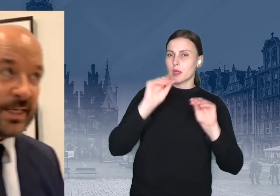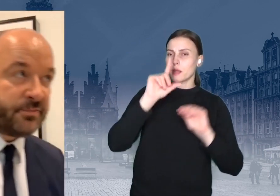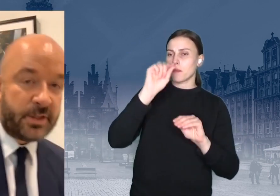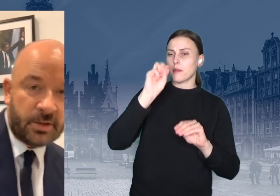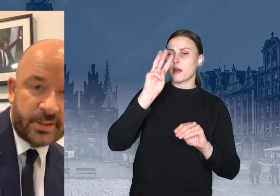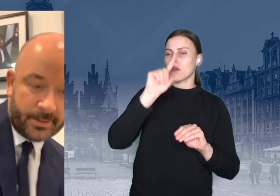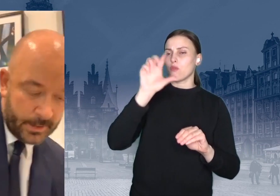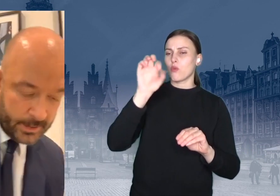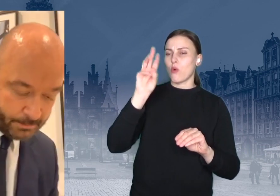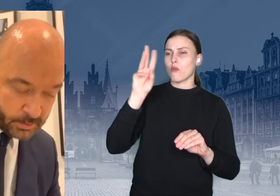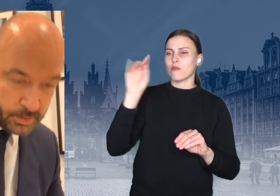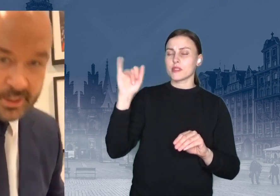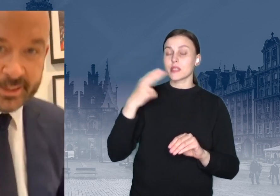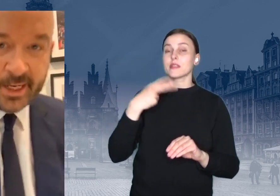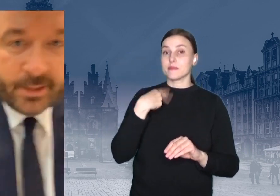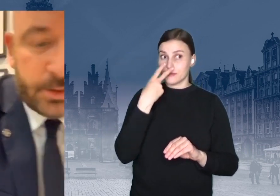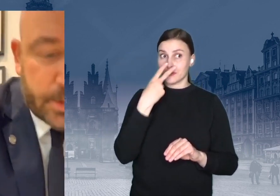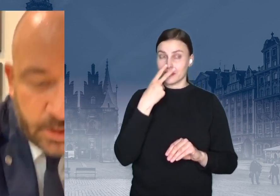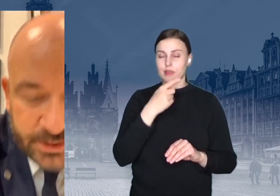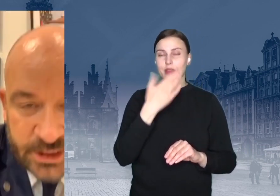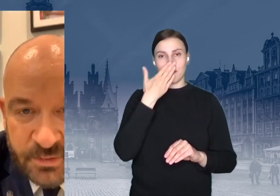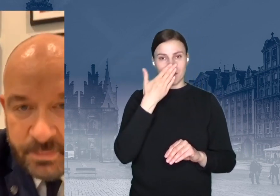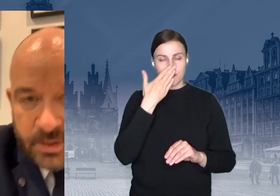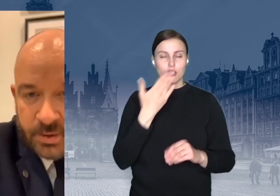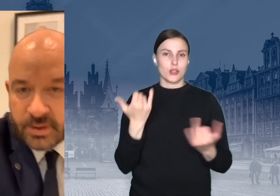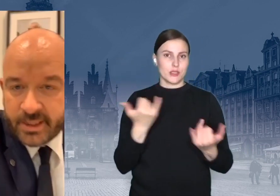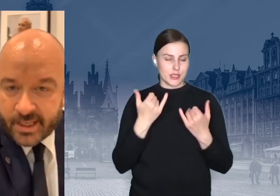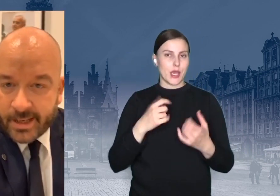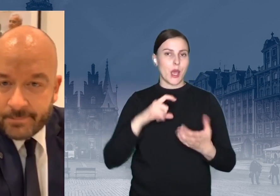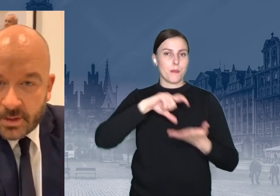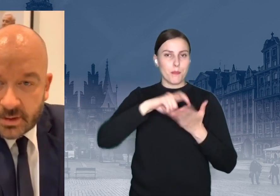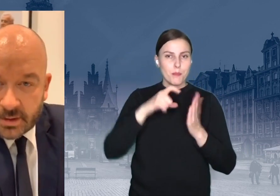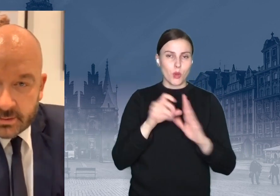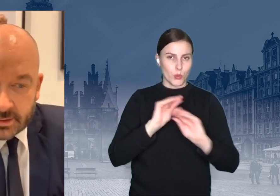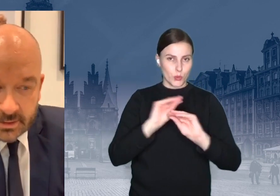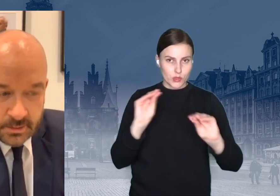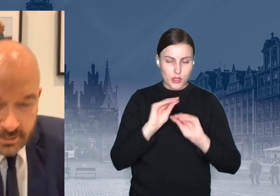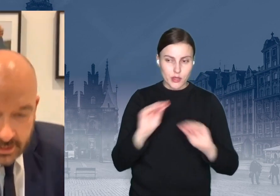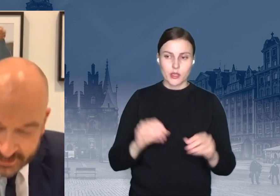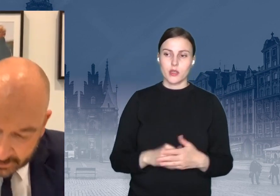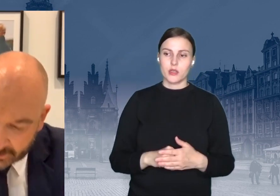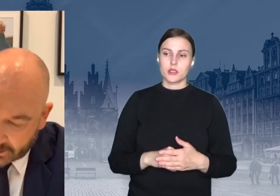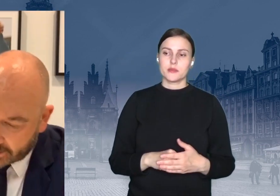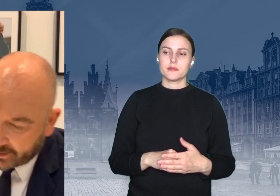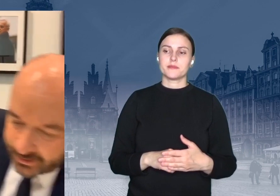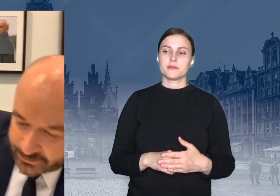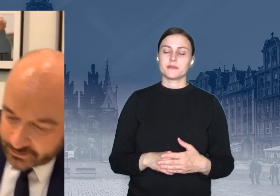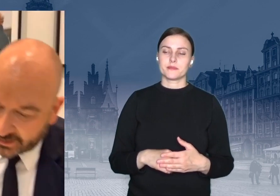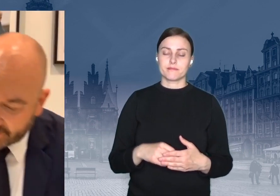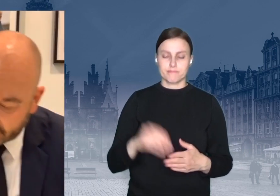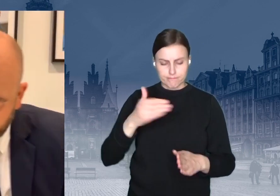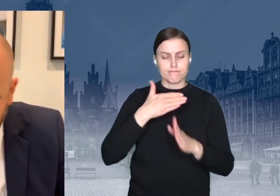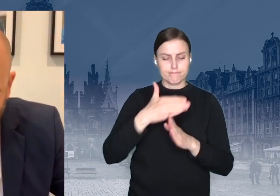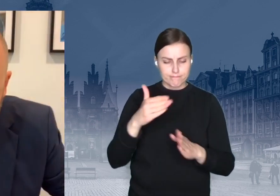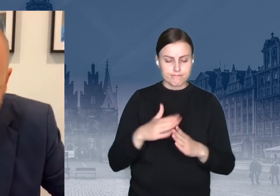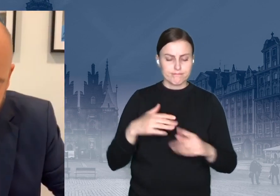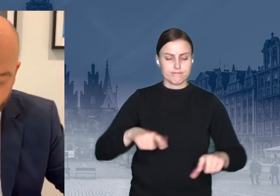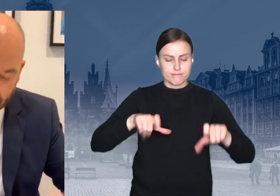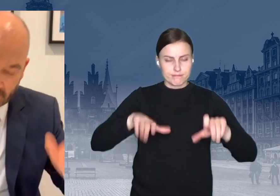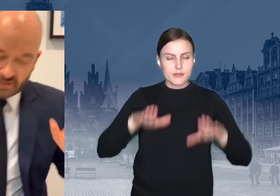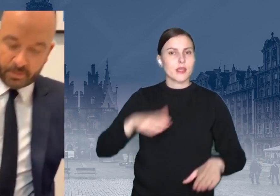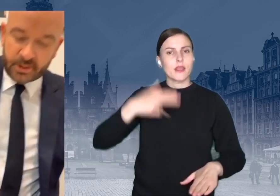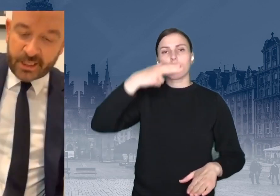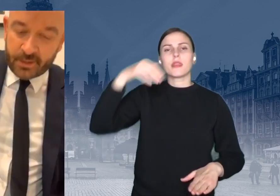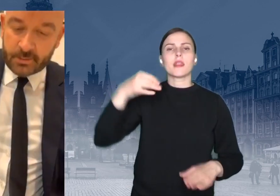Słuchajcie, moi drodzy, tak wygląda pokój trenera. No to skoro jesteśmy w pokoju trenera, no to lecimy dalej z najważniejszymi